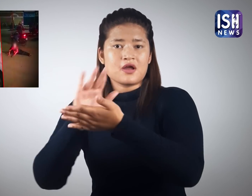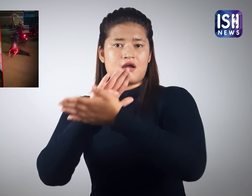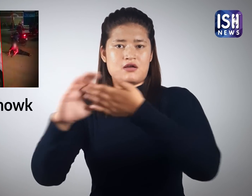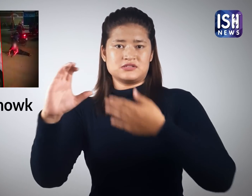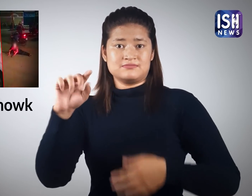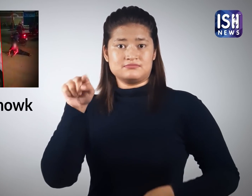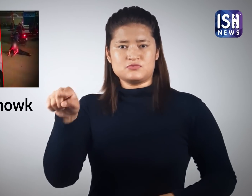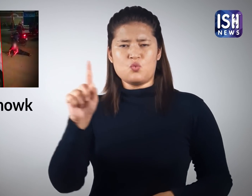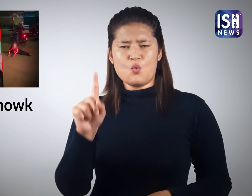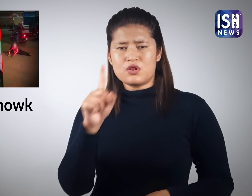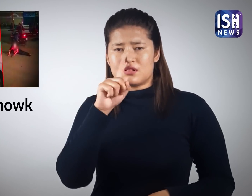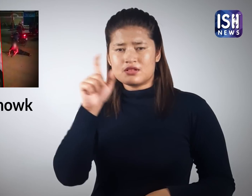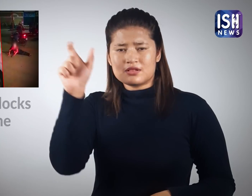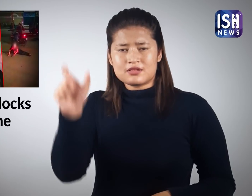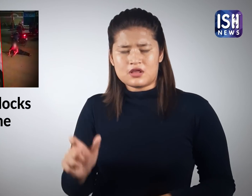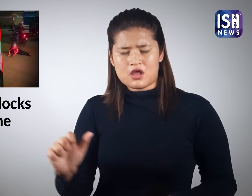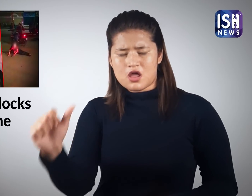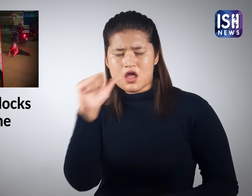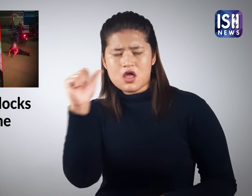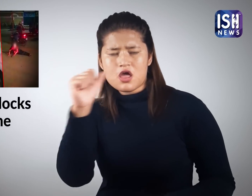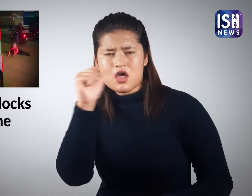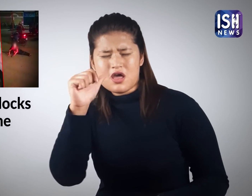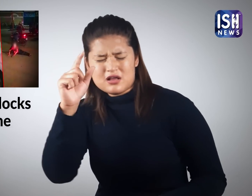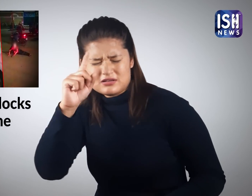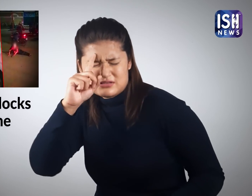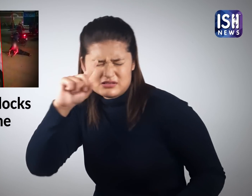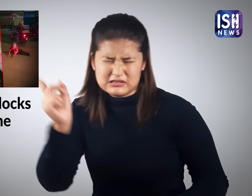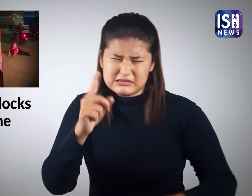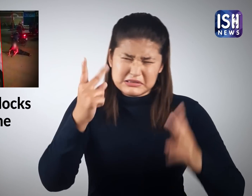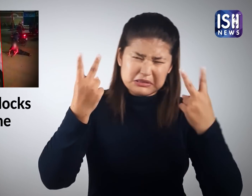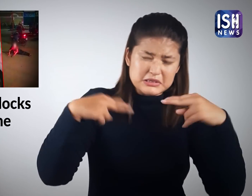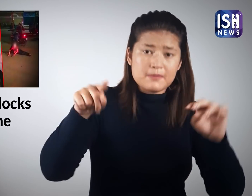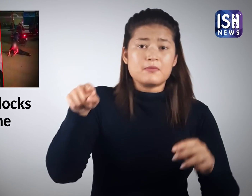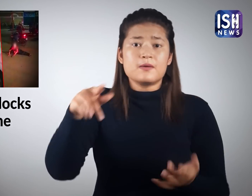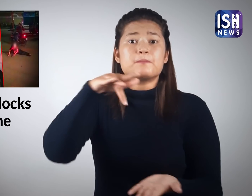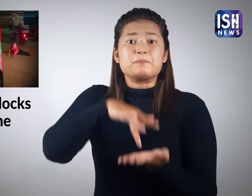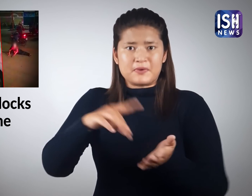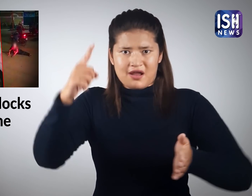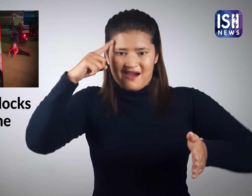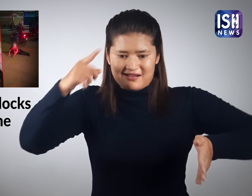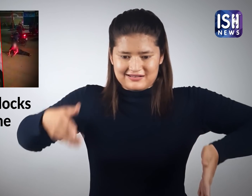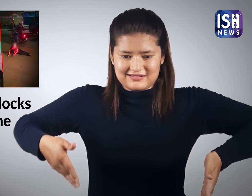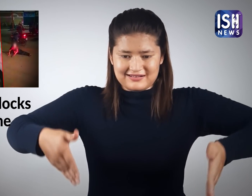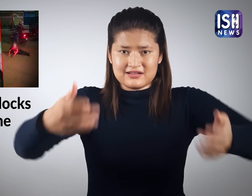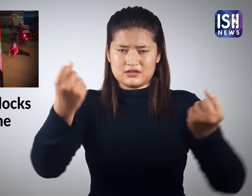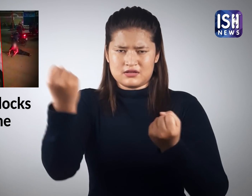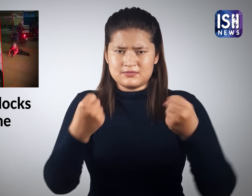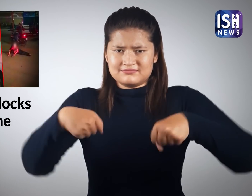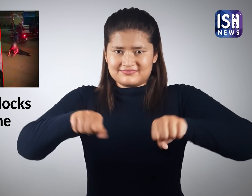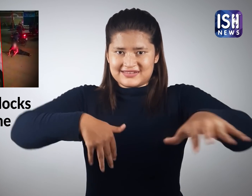एक लड़की ने कथित तोर पर शराब के नशे में सड़क पर हंगामा कर ट्राफिक जाम कर दिया।